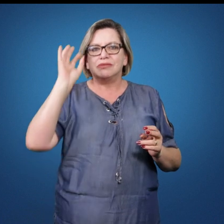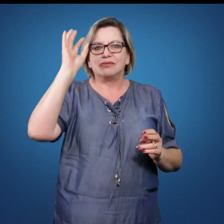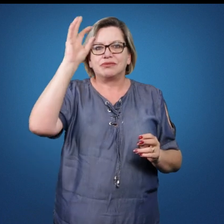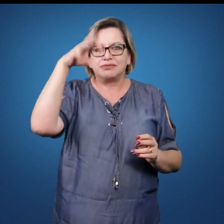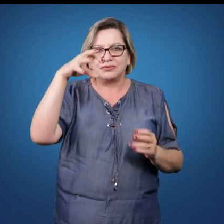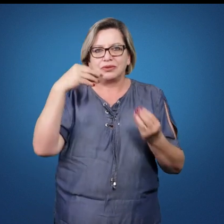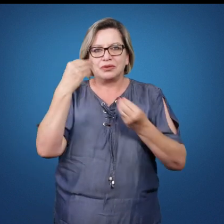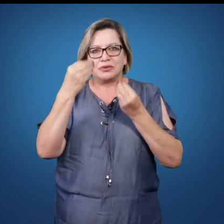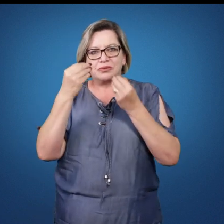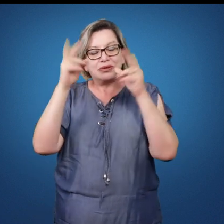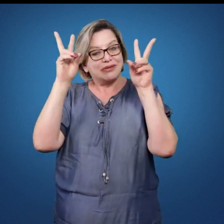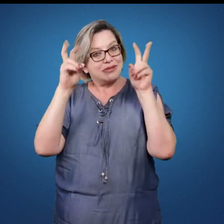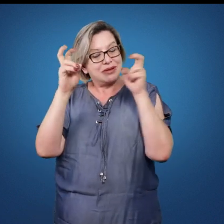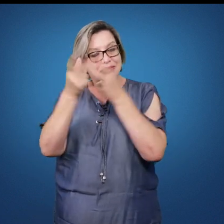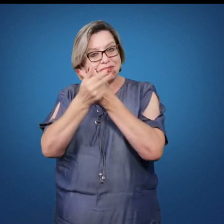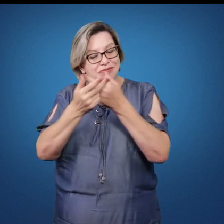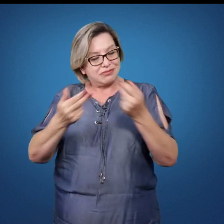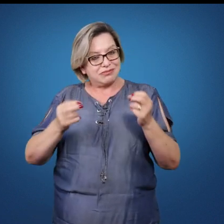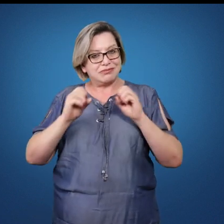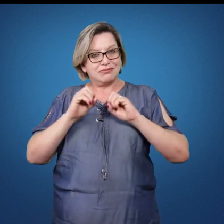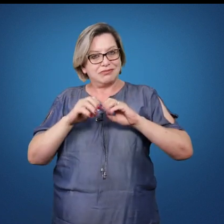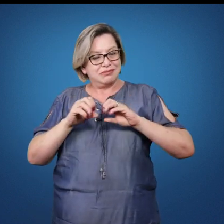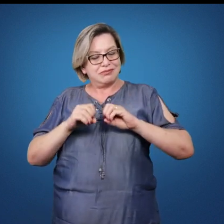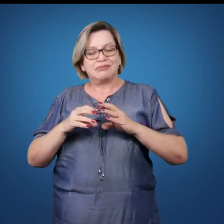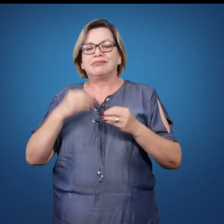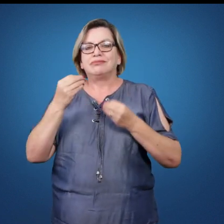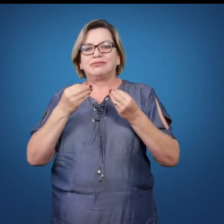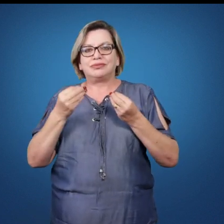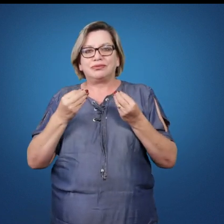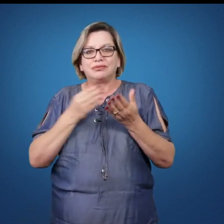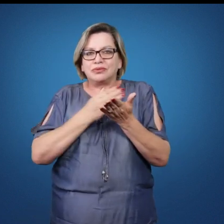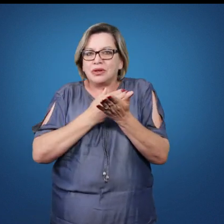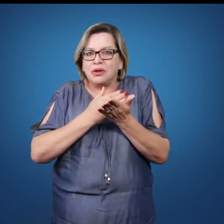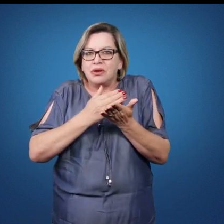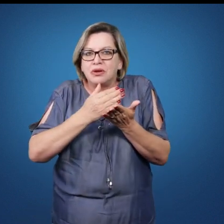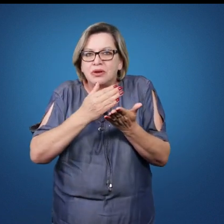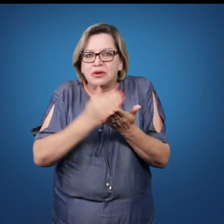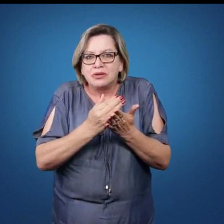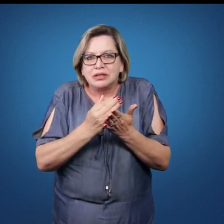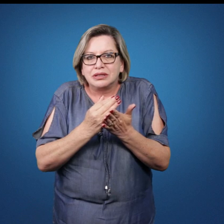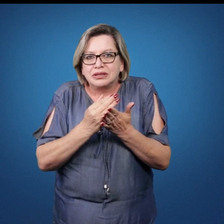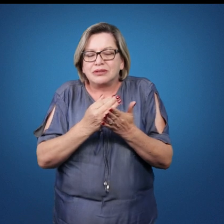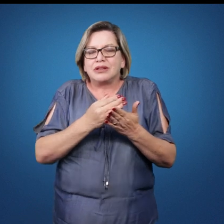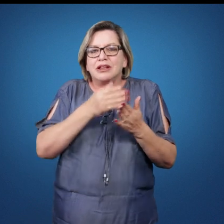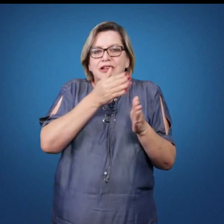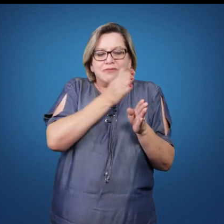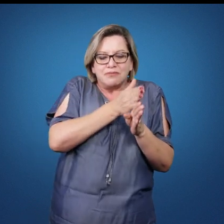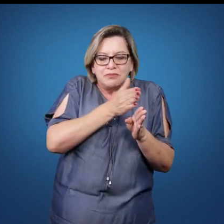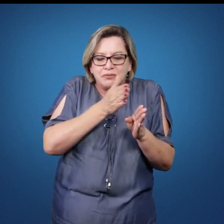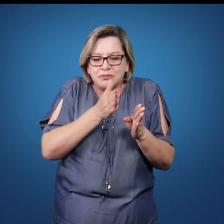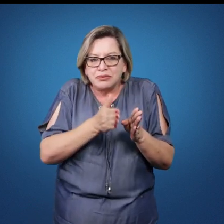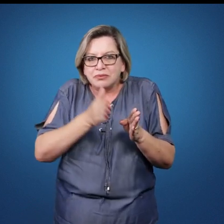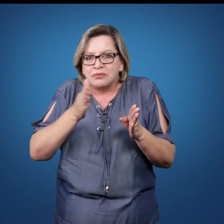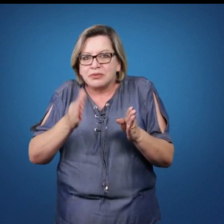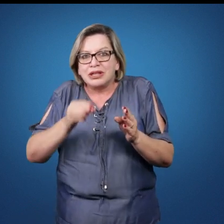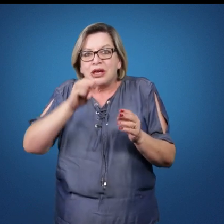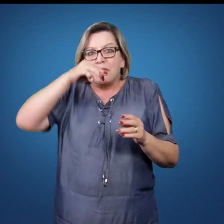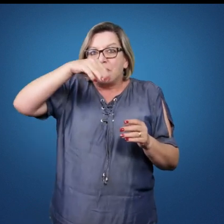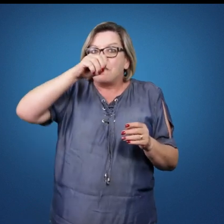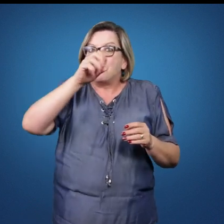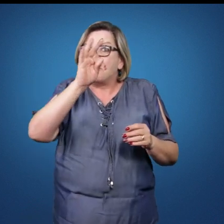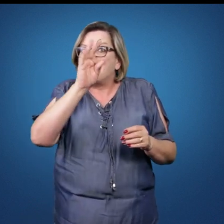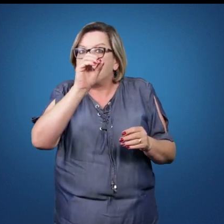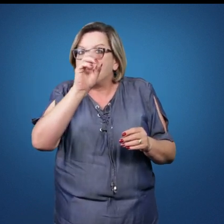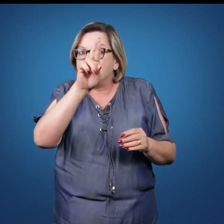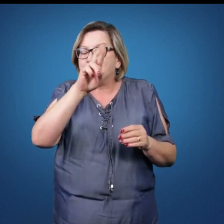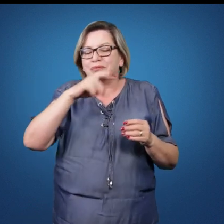do conteúdo a ser trabalhado na modalidade, a partir das fases do desenvolvimento motor. Então, nós